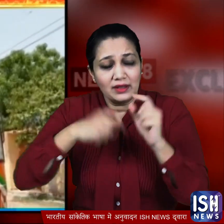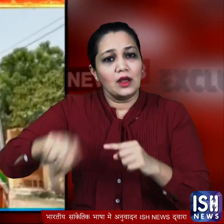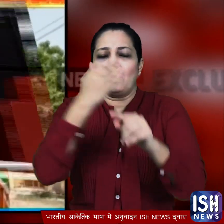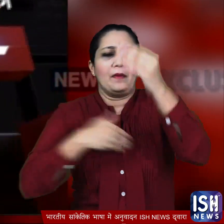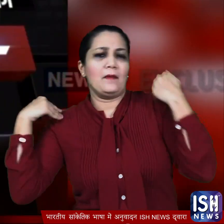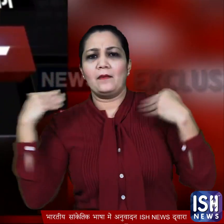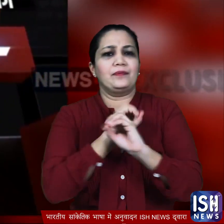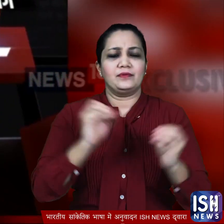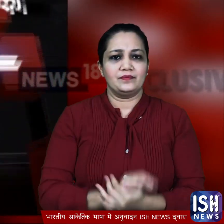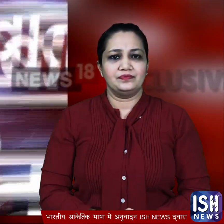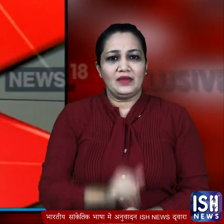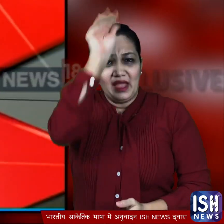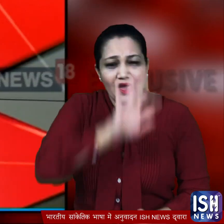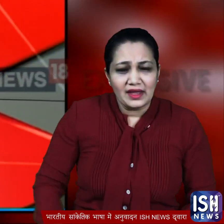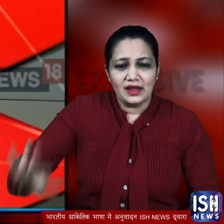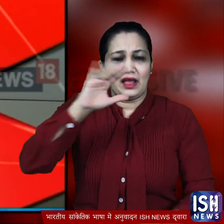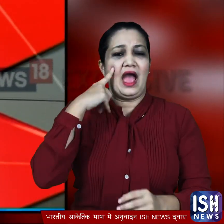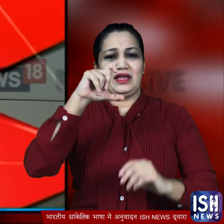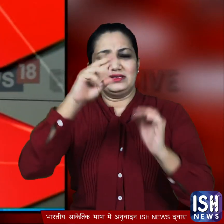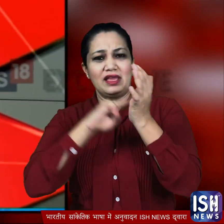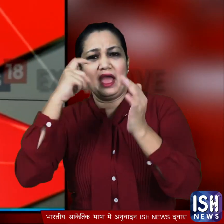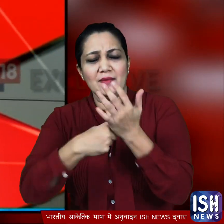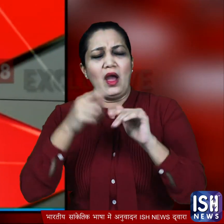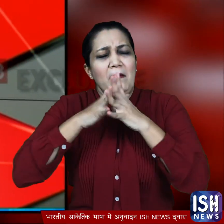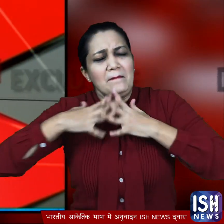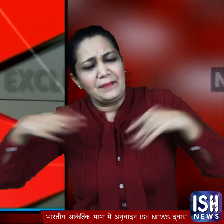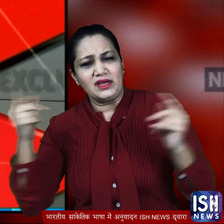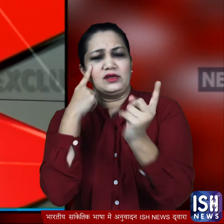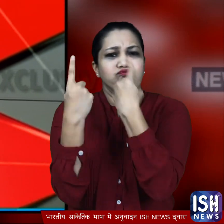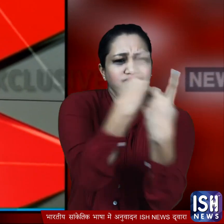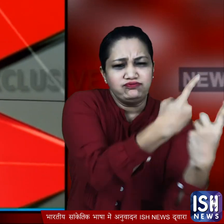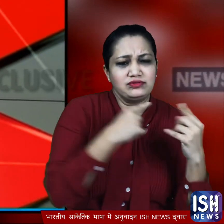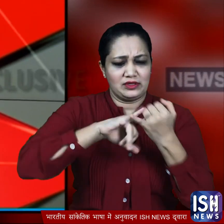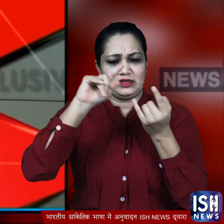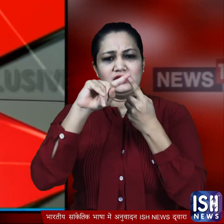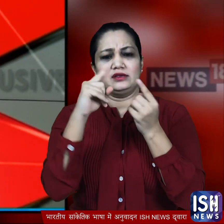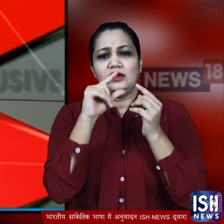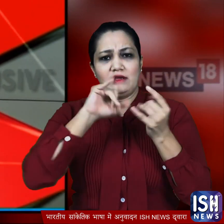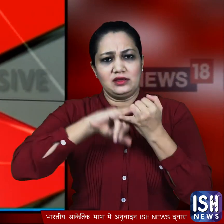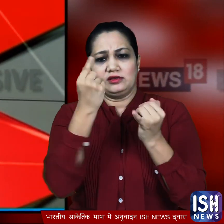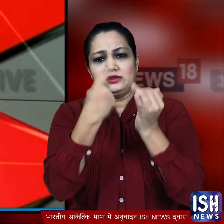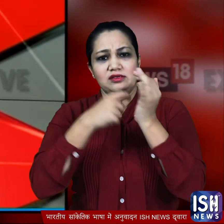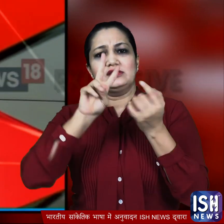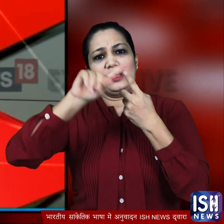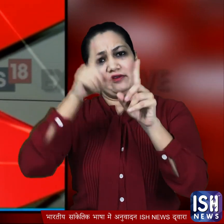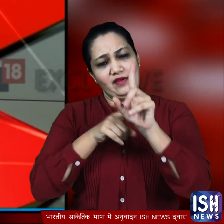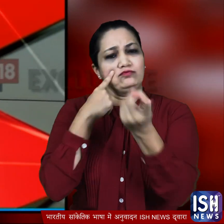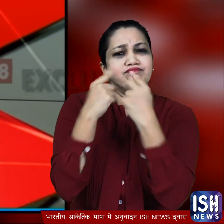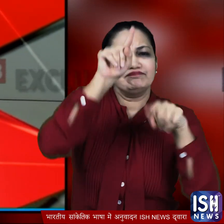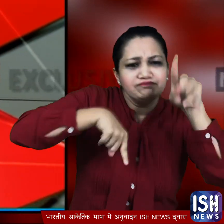लगी देश भर में ICMR एक बड़ा सेरो सर्वे करवाए सर्वे के जरीए ये जानने की कोशिश होगी कि कितनी बड़ी आबादी में करोना